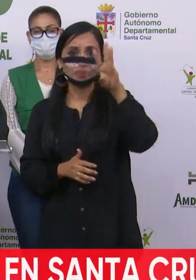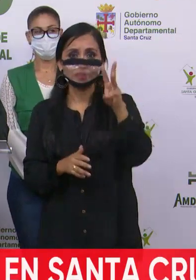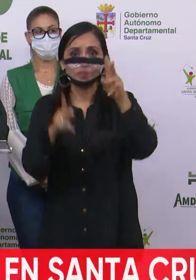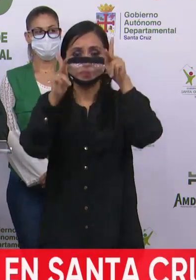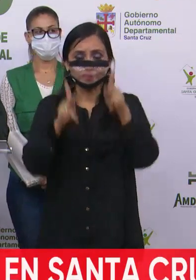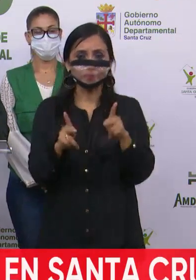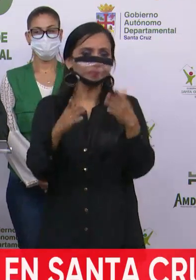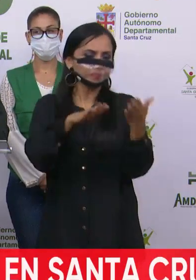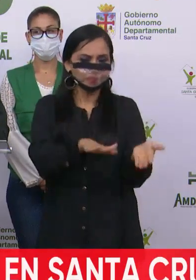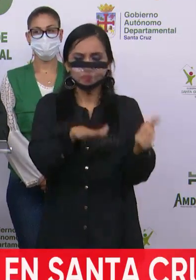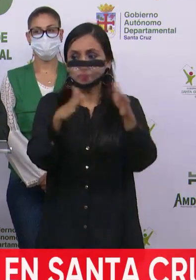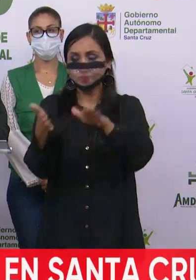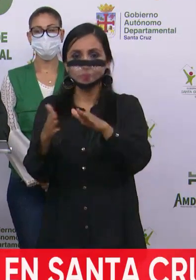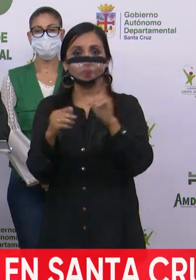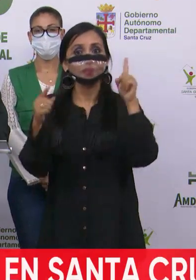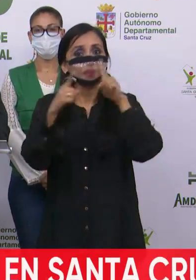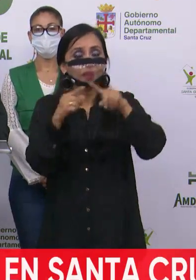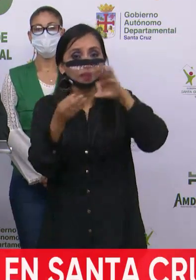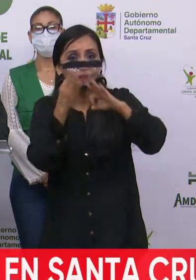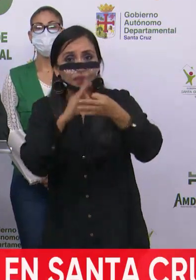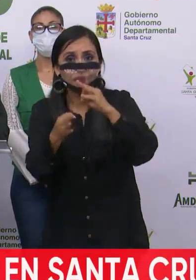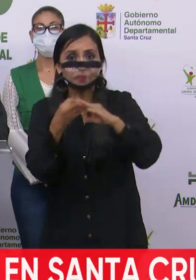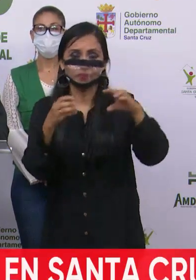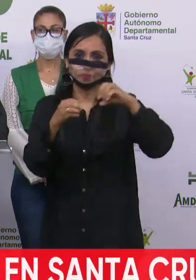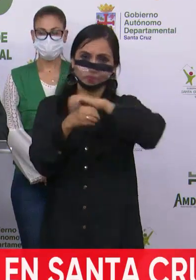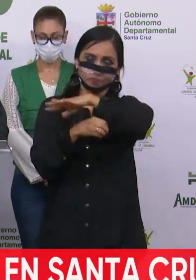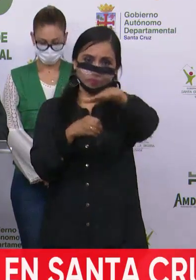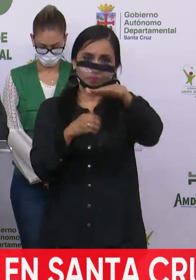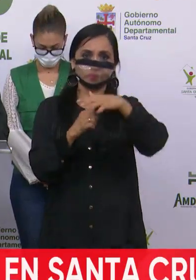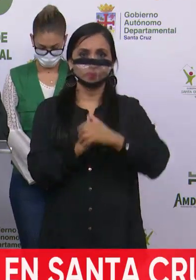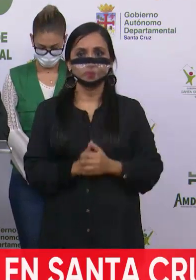fallecidos hasta la fecha por coronavirus.